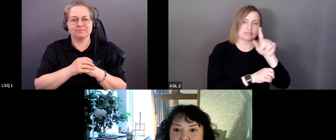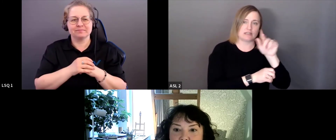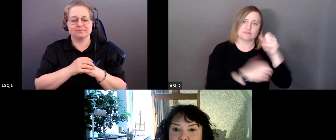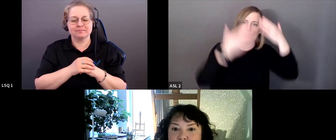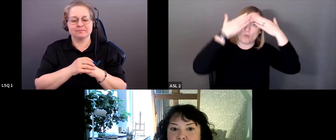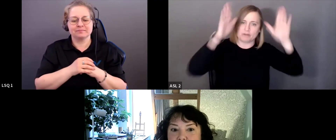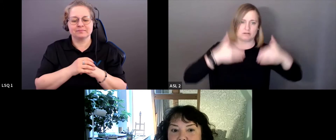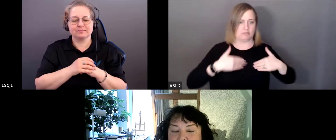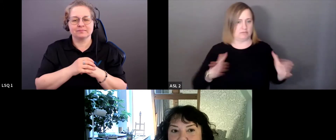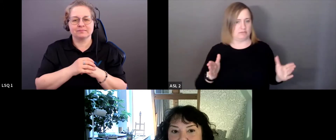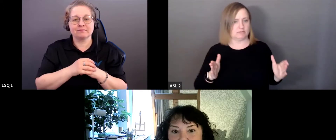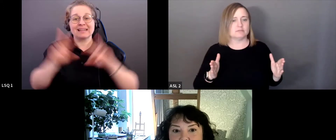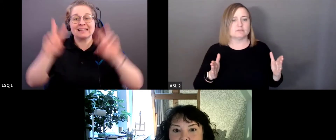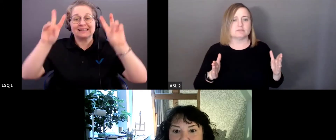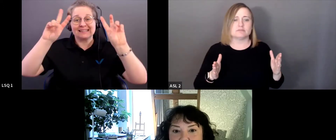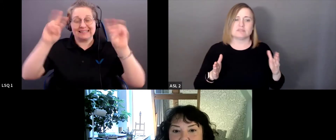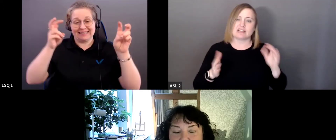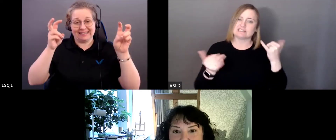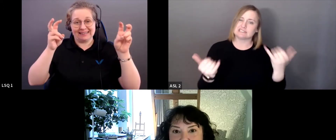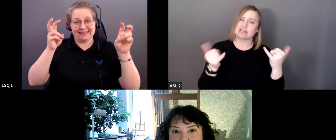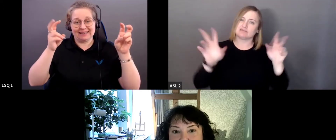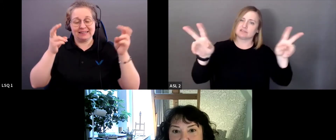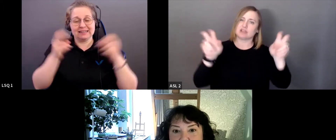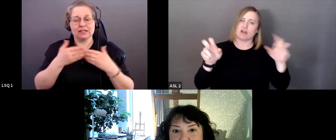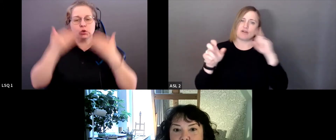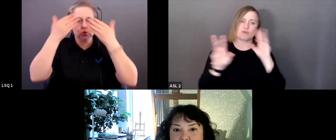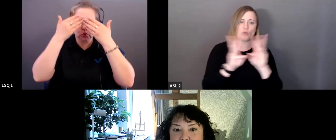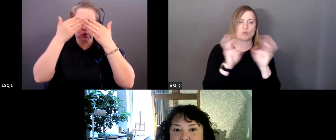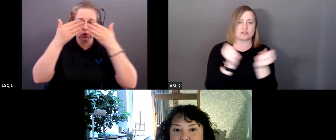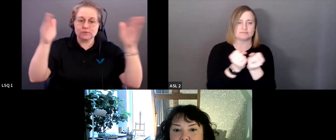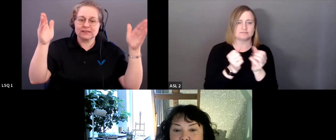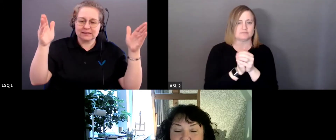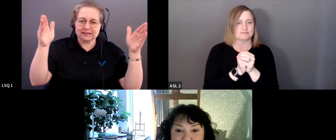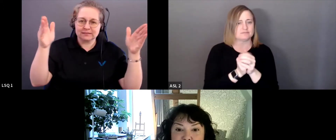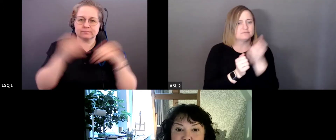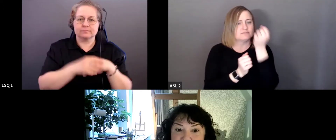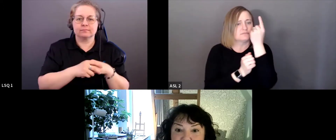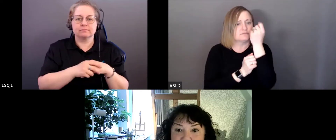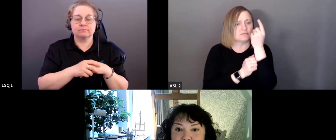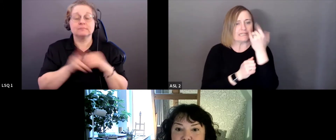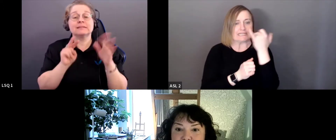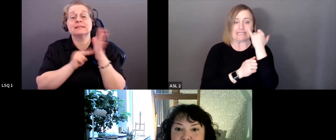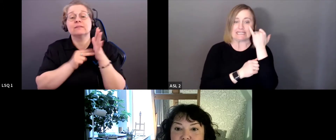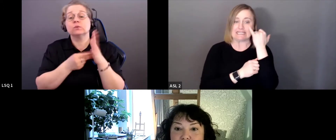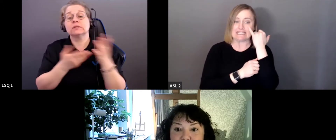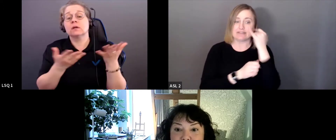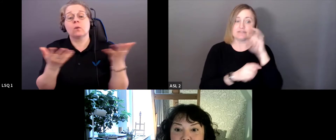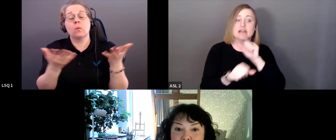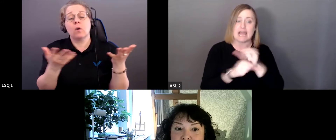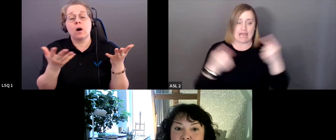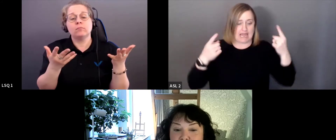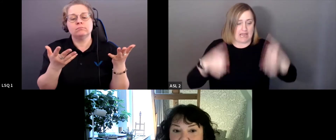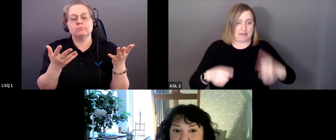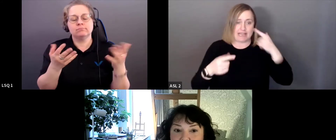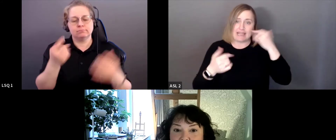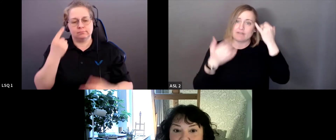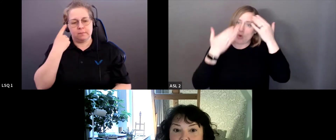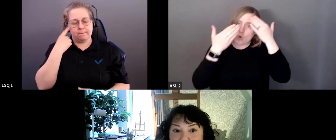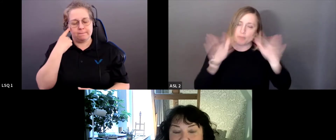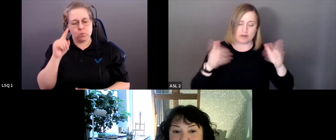Le titre de cette séance, « S'ouvrir » signifie s'exposer